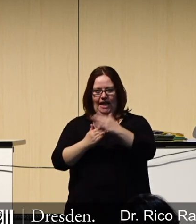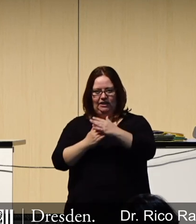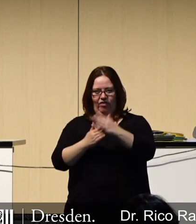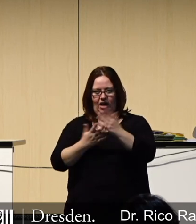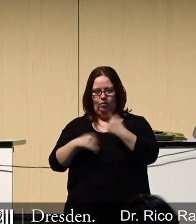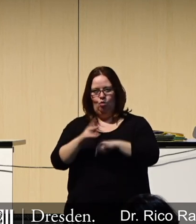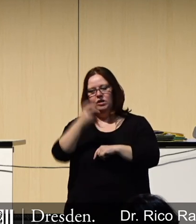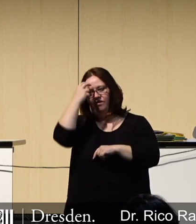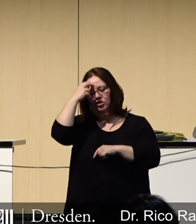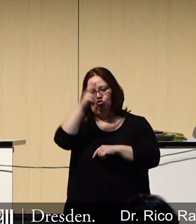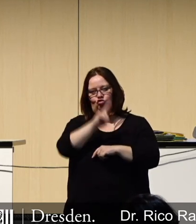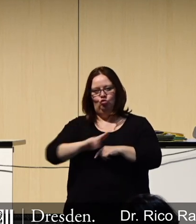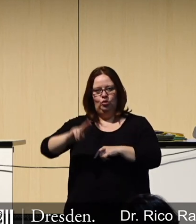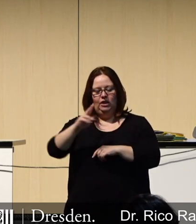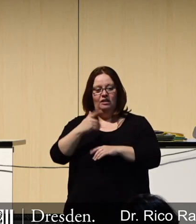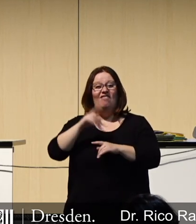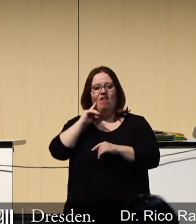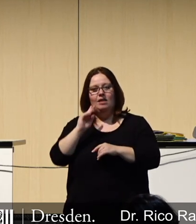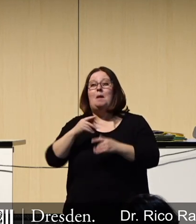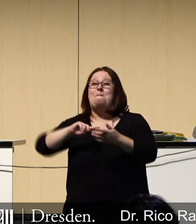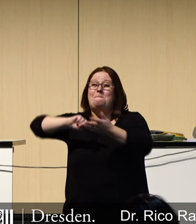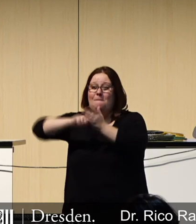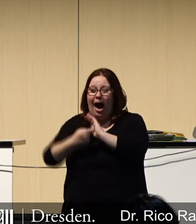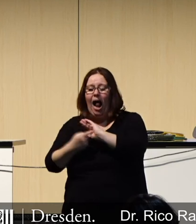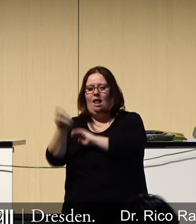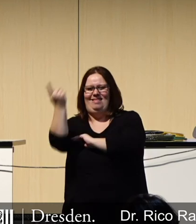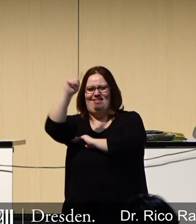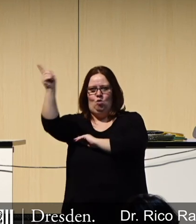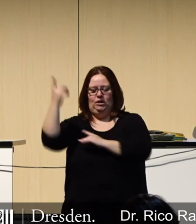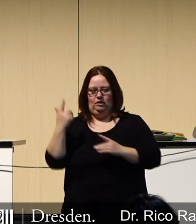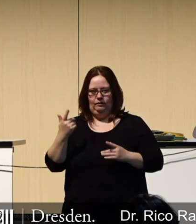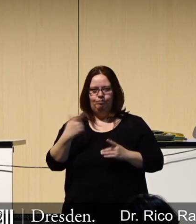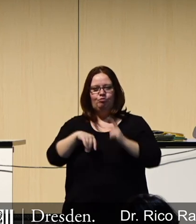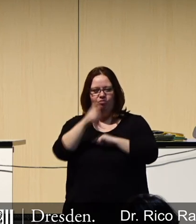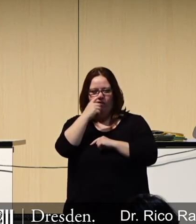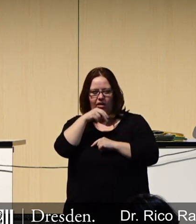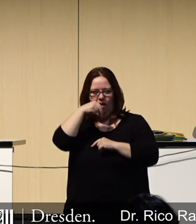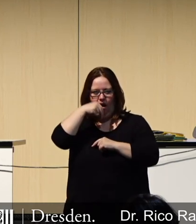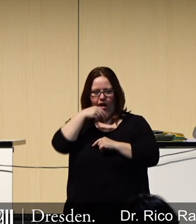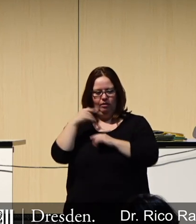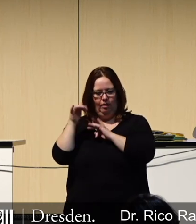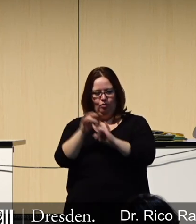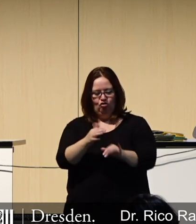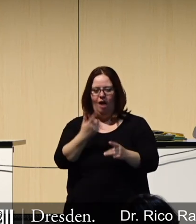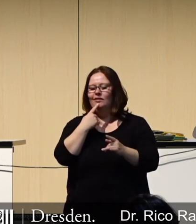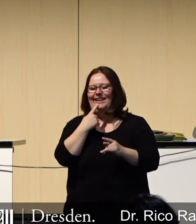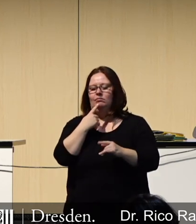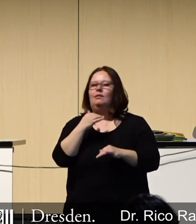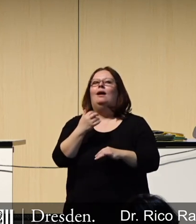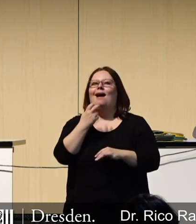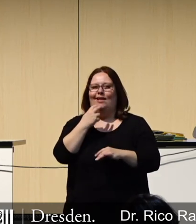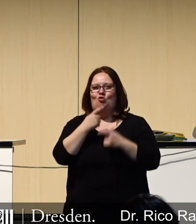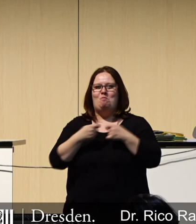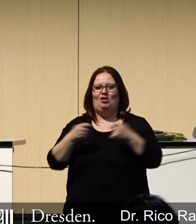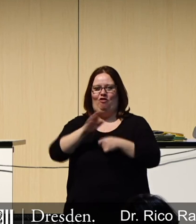wissenschaftlichen Studien benutzt man das tausendfache. Also wenn man jetzt Ratten bestrahlt, daran ist schon wieder das falsche Wort, elektromagnetischen